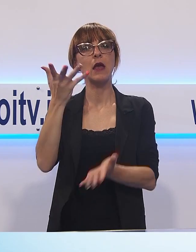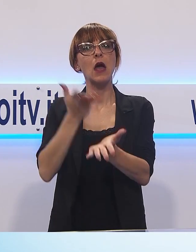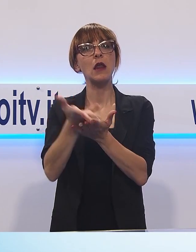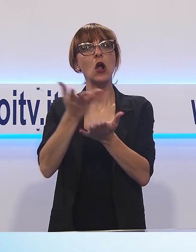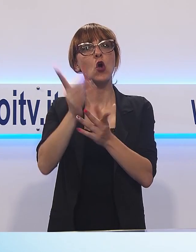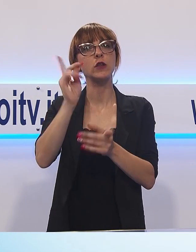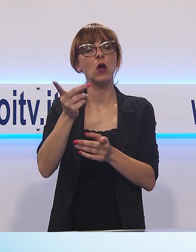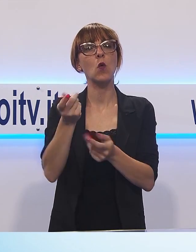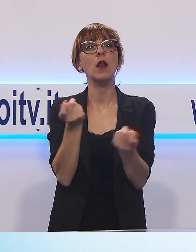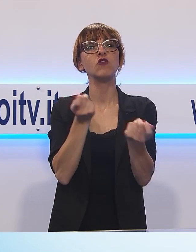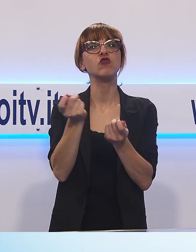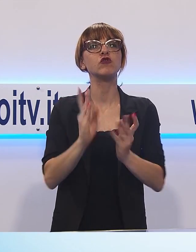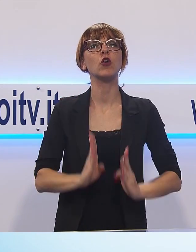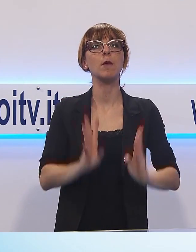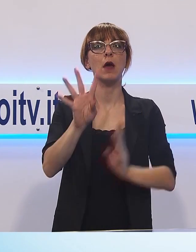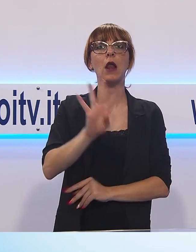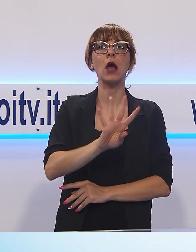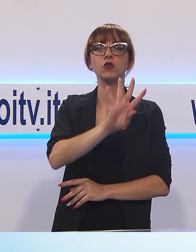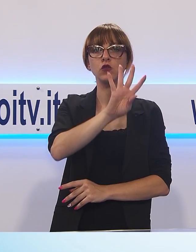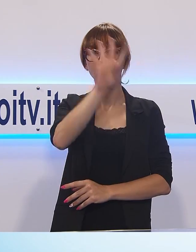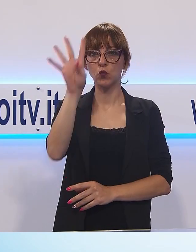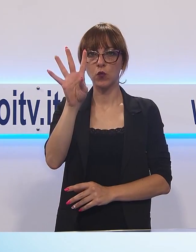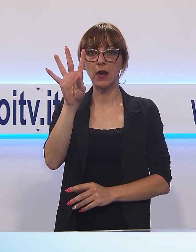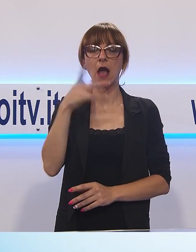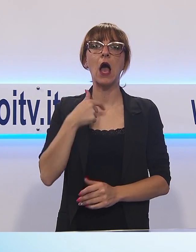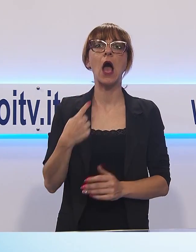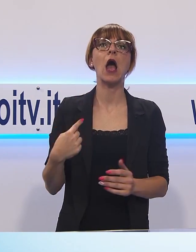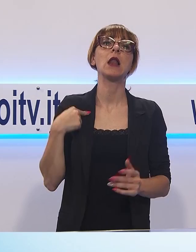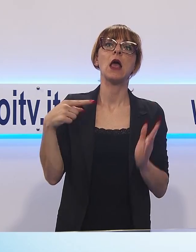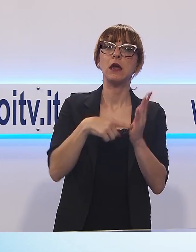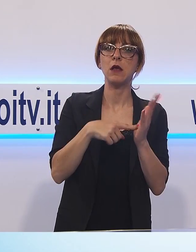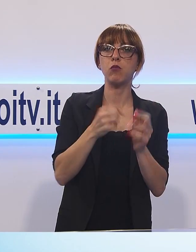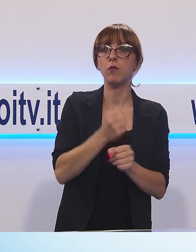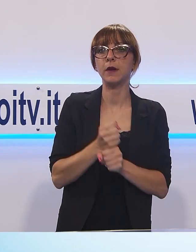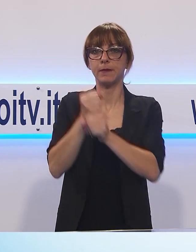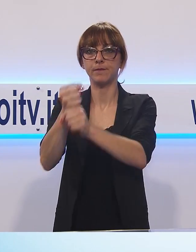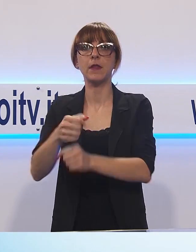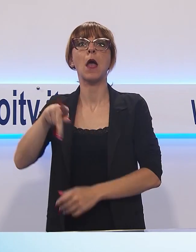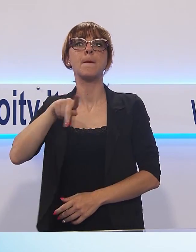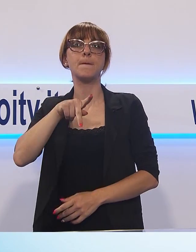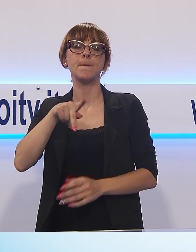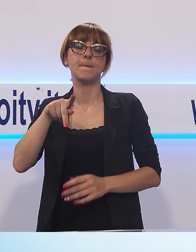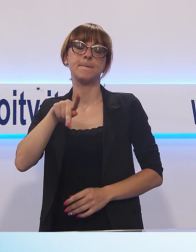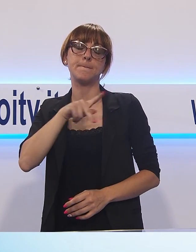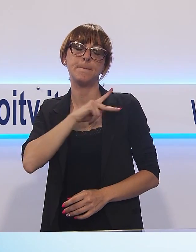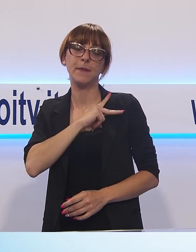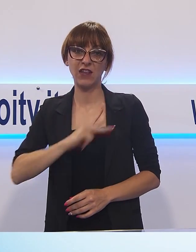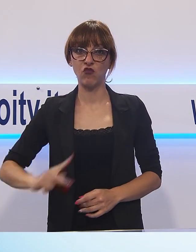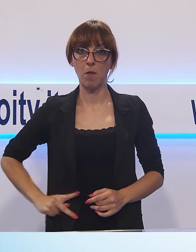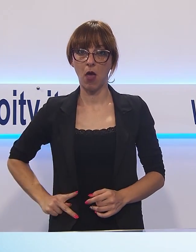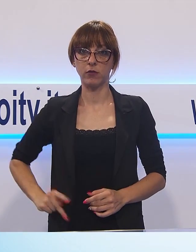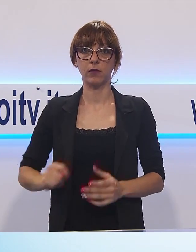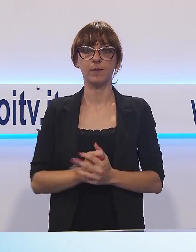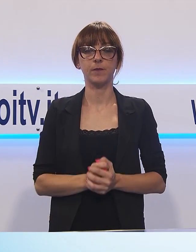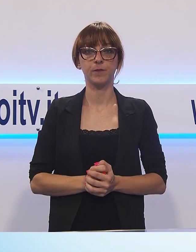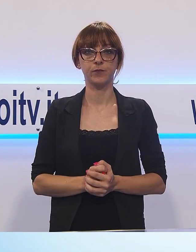gestione sotto la Repubblica a quella sotto il Principato. Le tre serate consecutive proseguiranno con Peter Hicks e